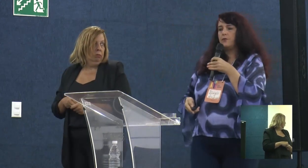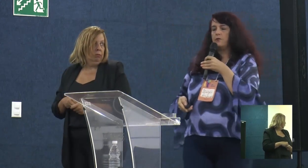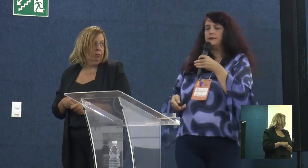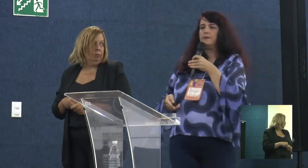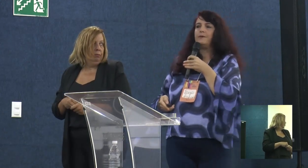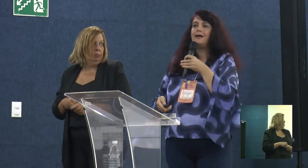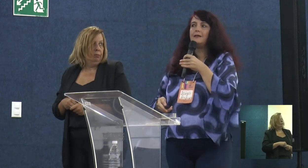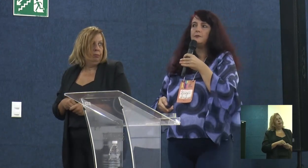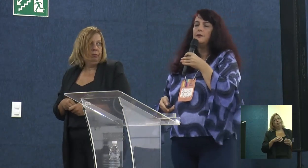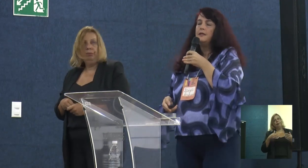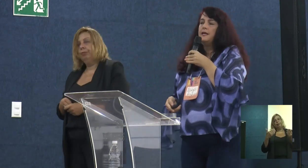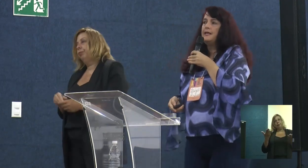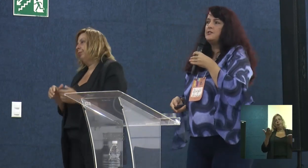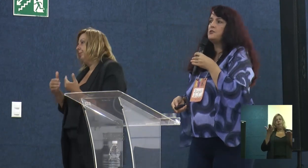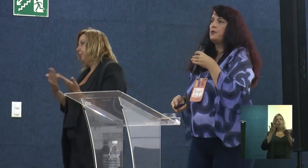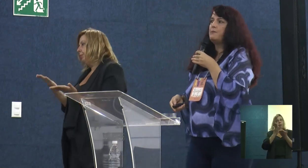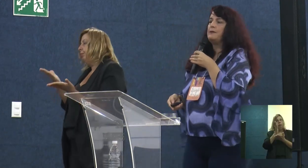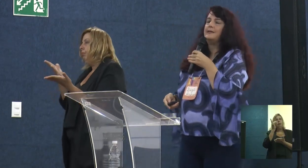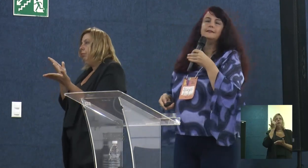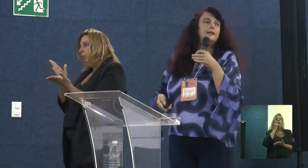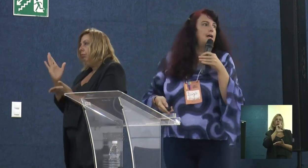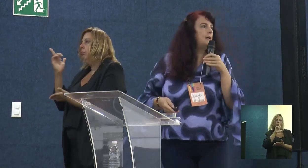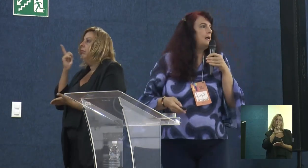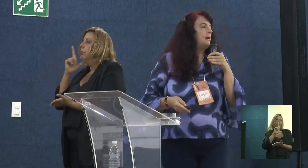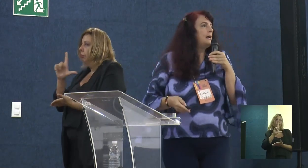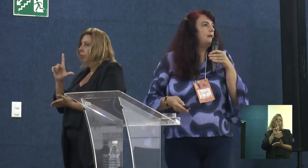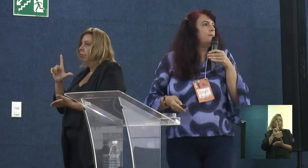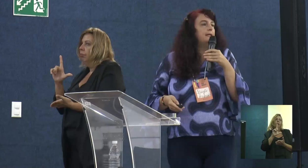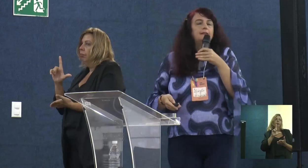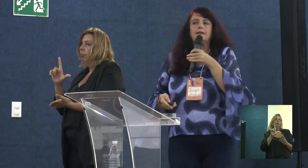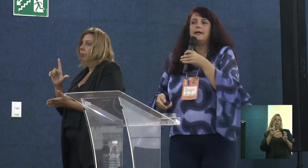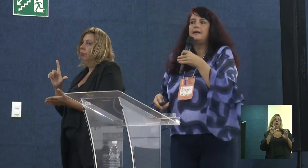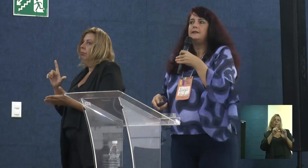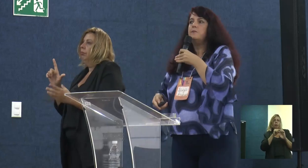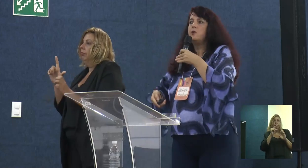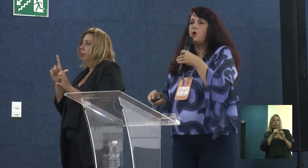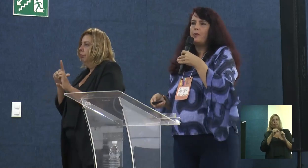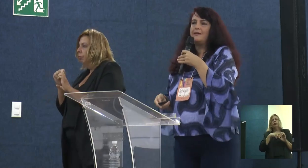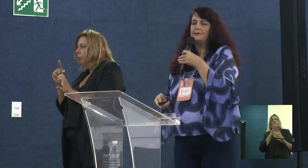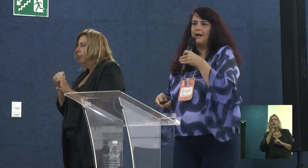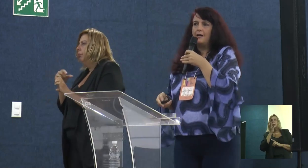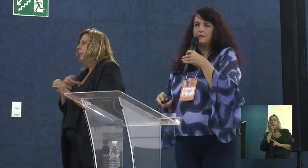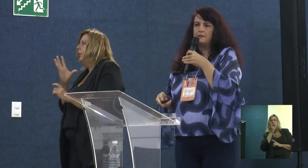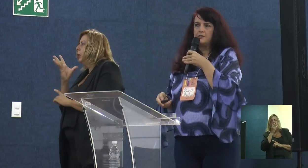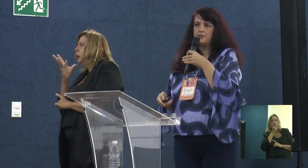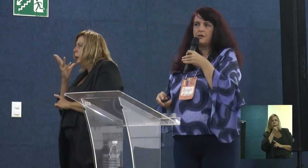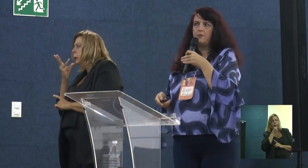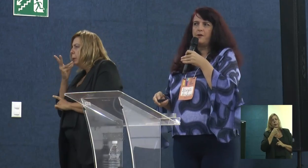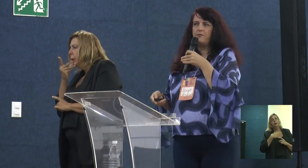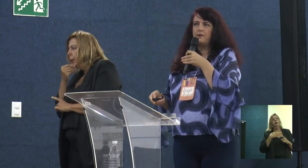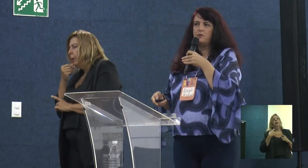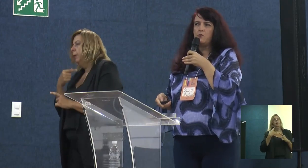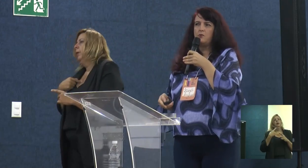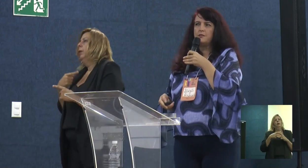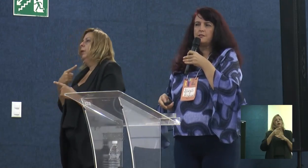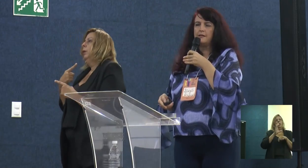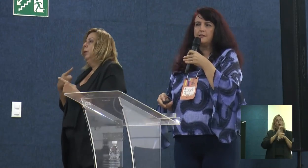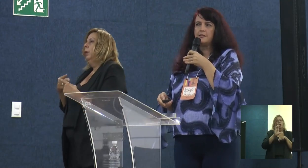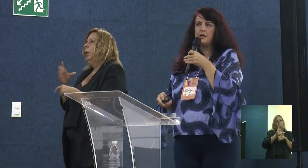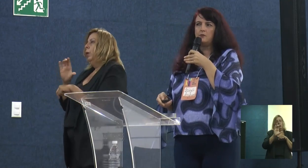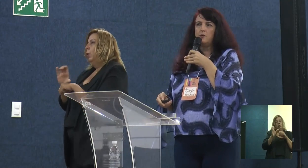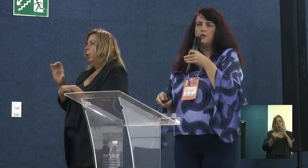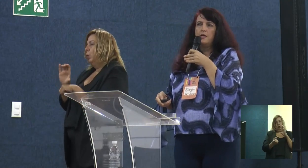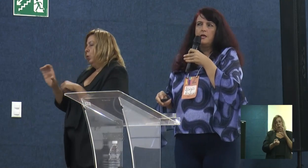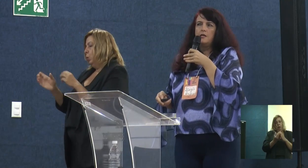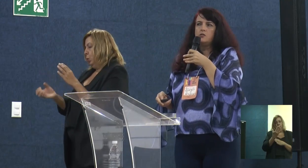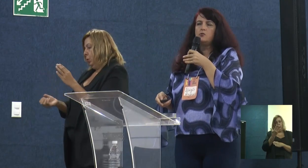foi contemplado e a gente foi implementar a emenda, ela demorou para entrar. E a gente estava prevendo que o curso ia ser